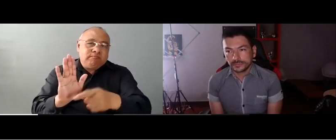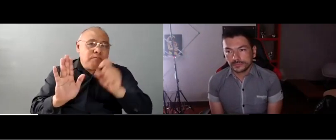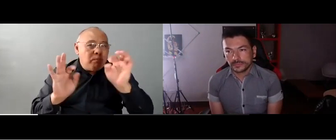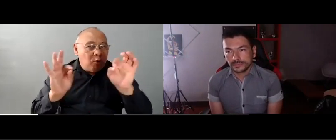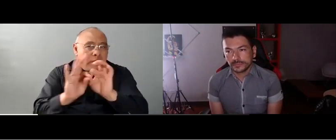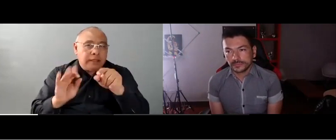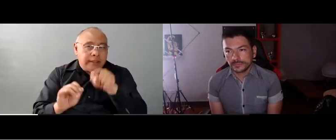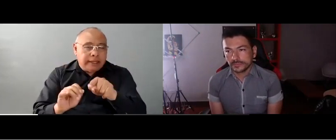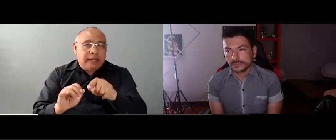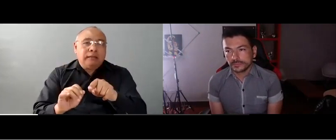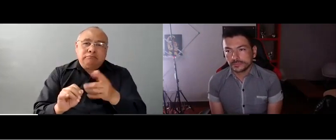nosotros para poderlo ver.